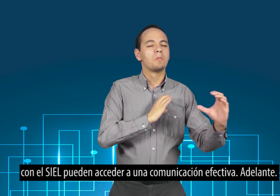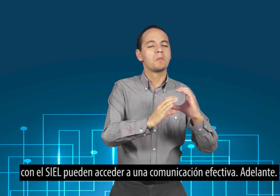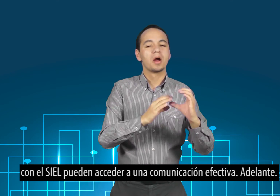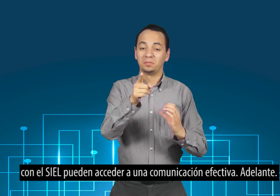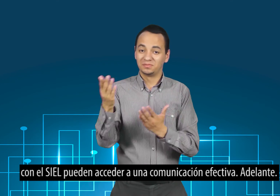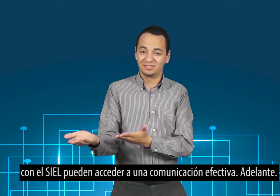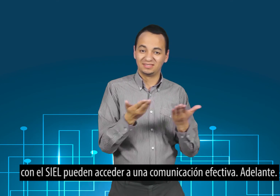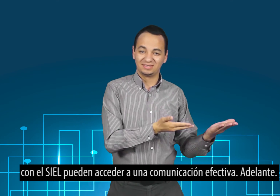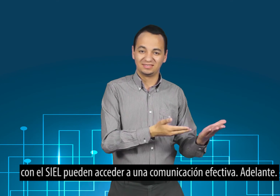efectiva. ¡Adelante!